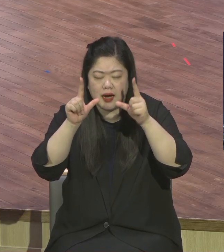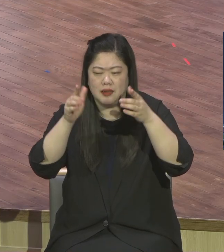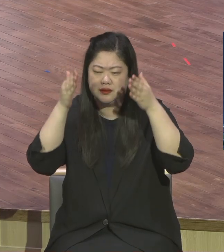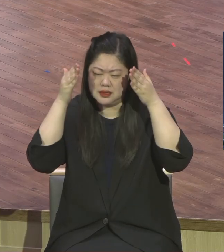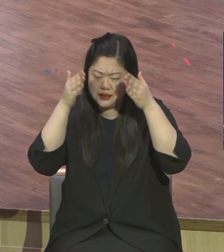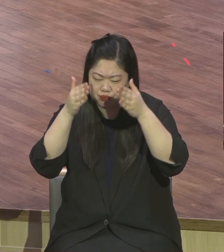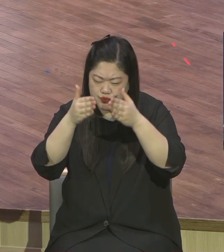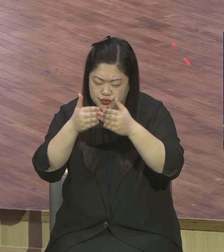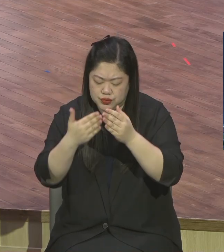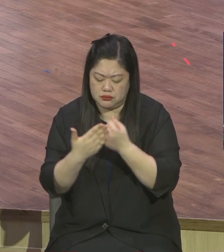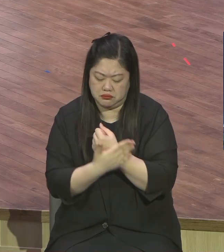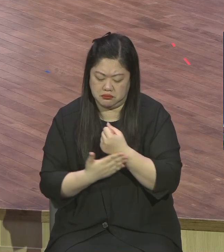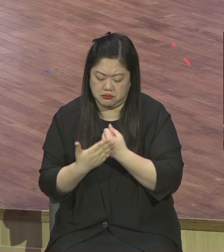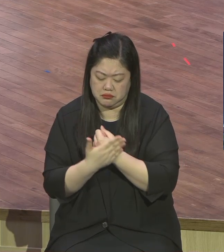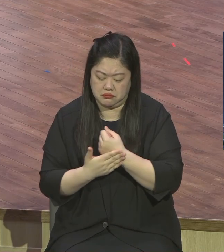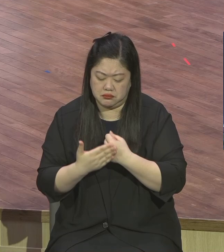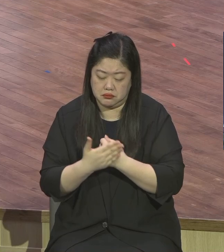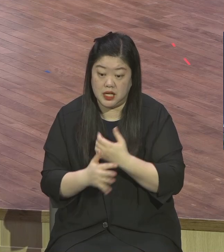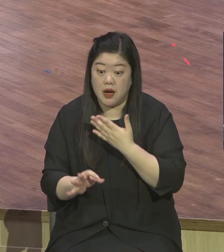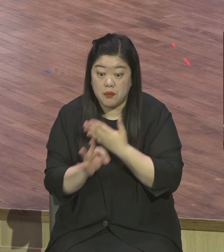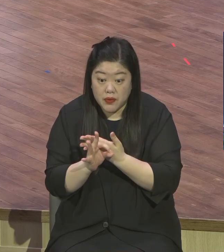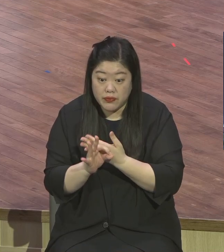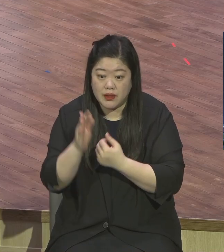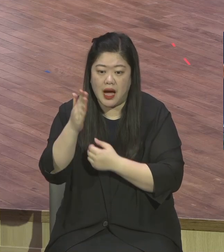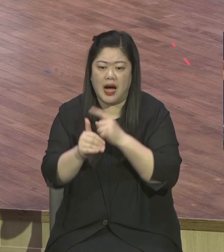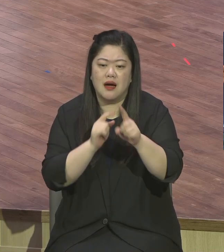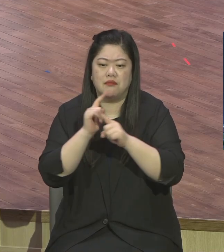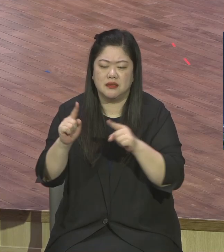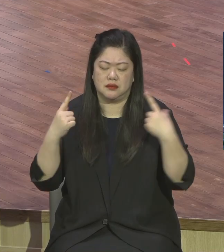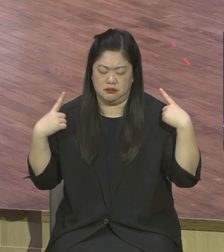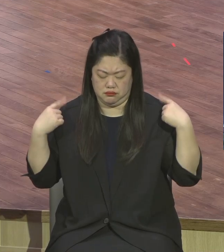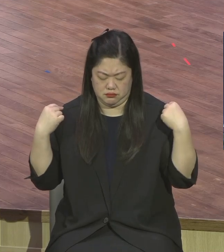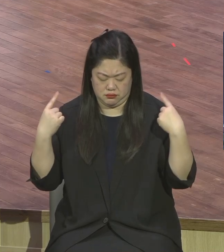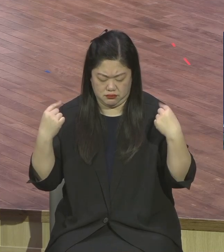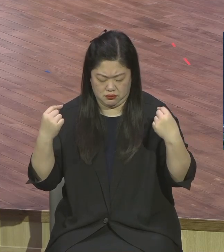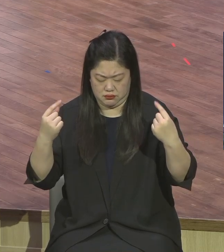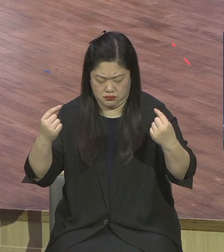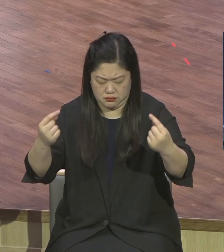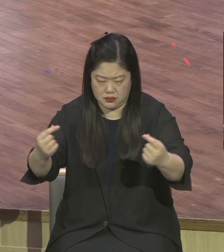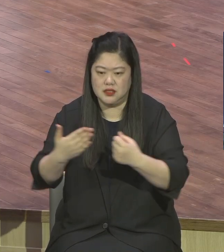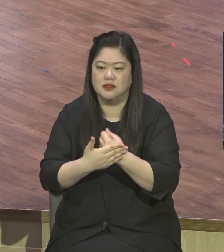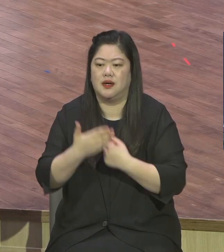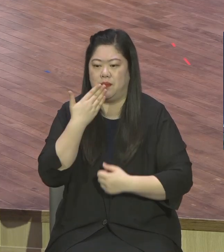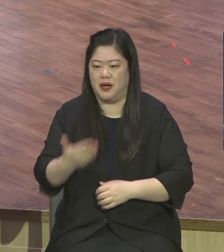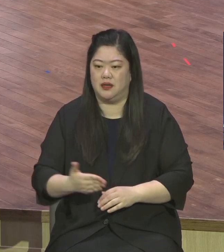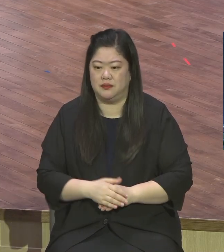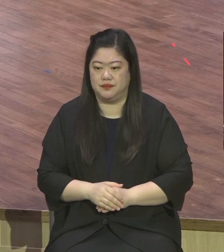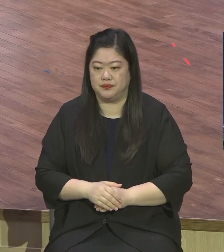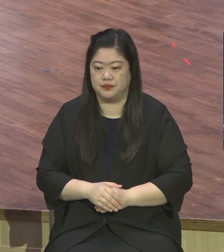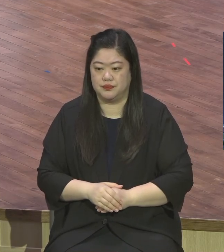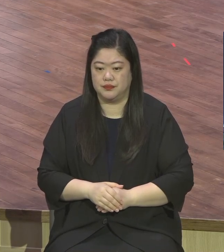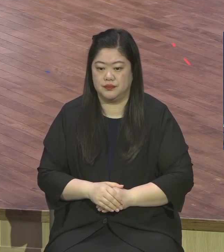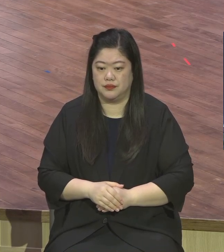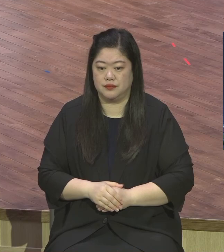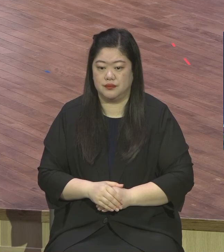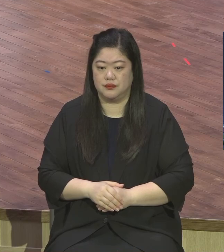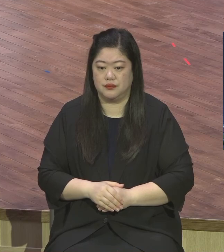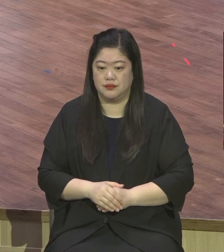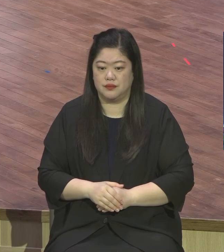말고 꽃은 시전한 나 요가의 말씀은 영원히 서리라 말씀만 씁니다 말씀만 정확한 거예요 말씀만 말씀만